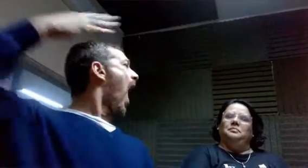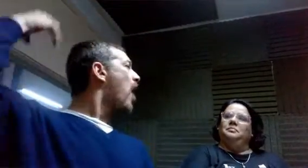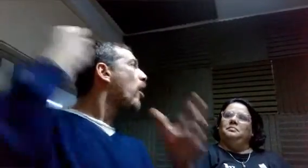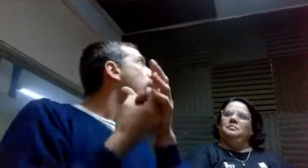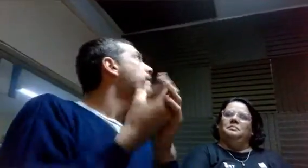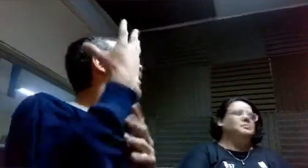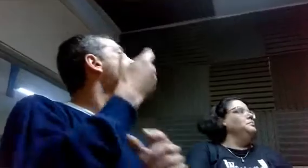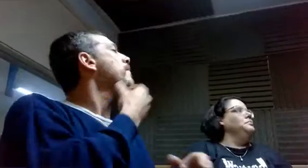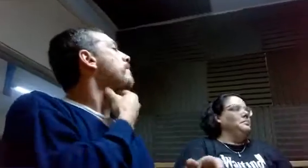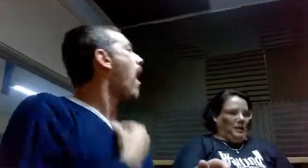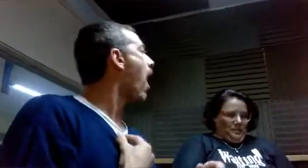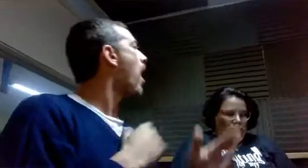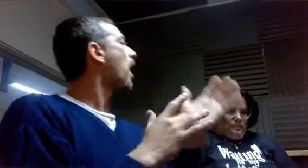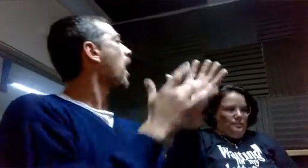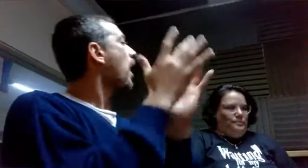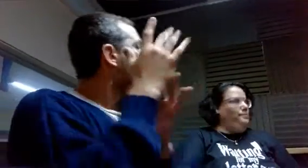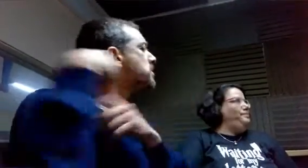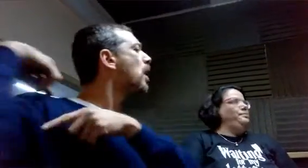Son 1.500 generaciones.